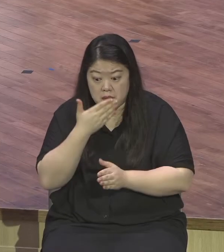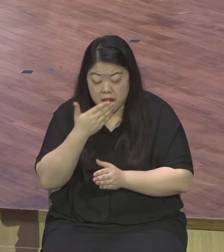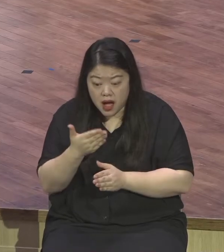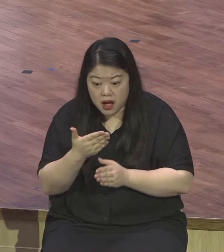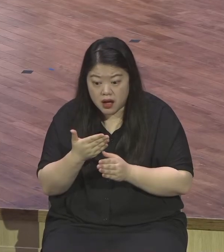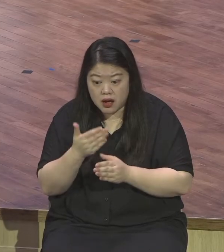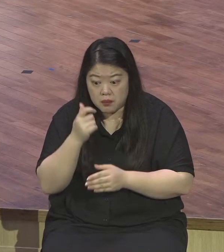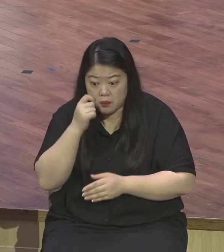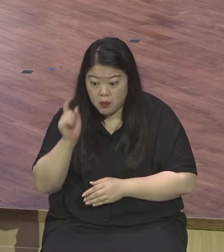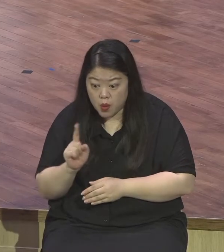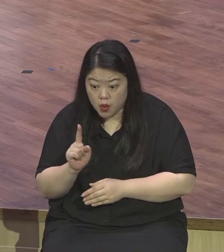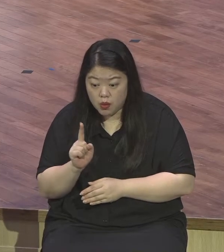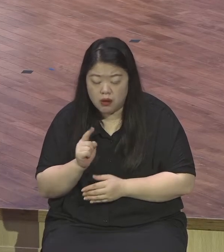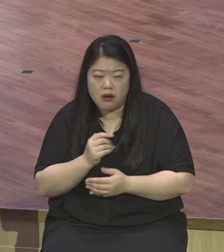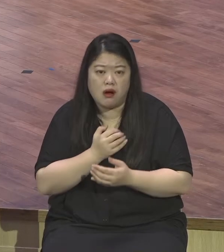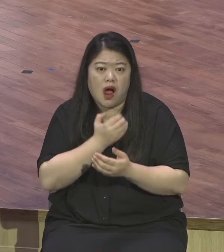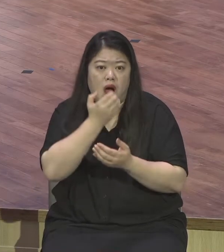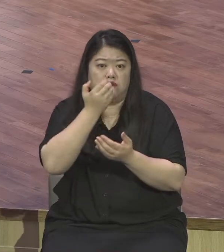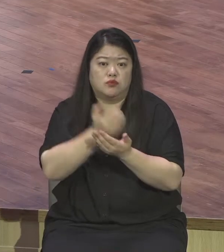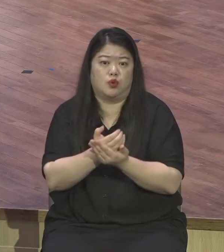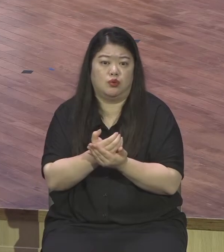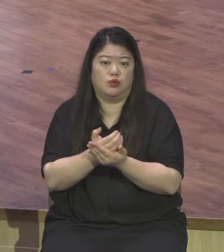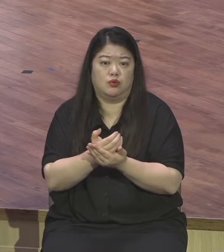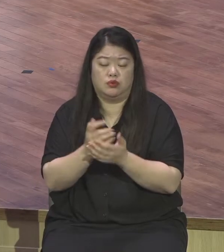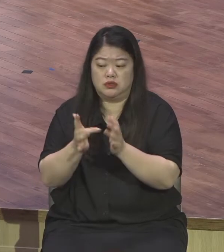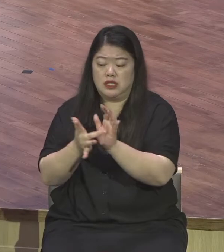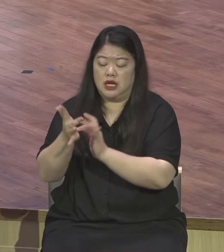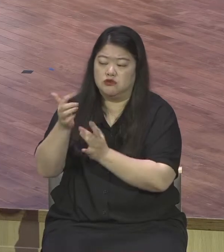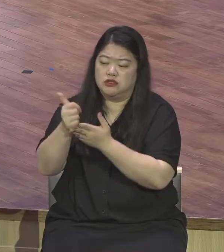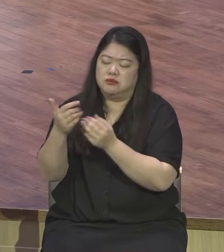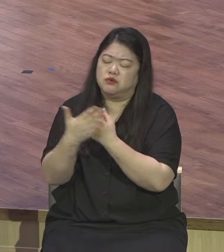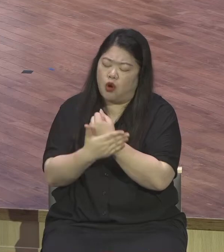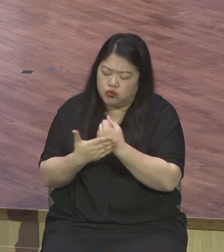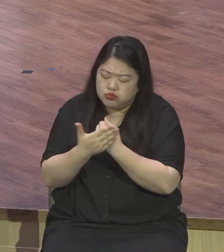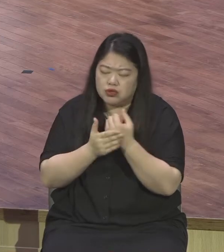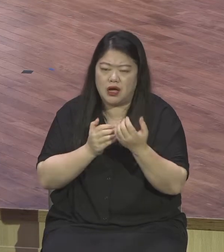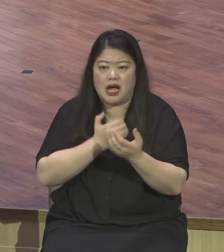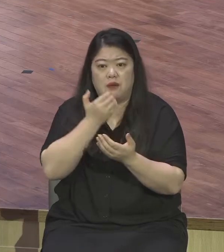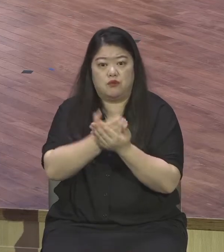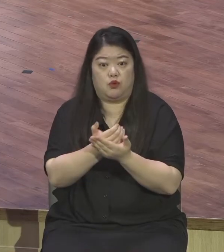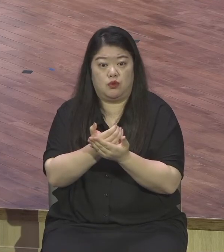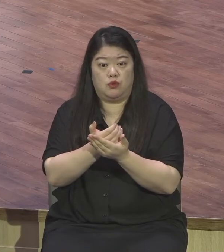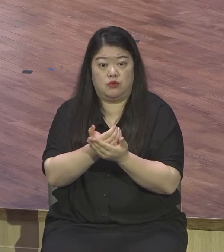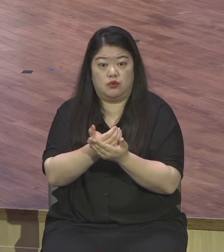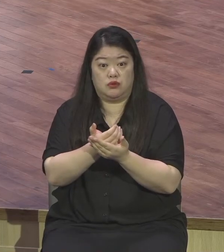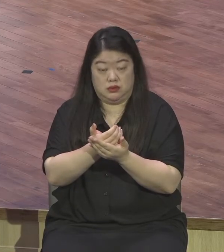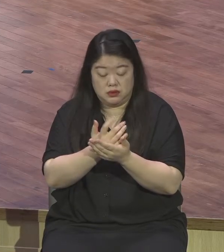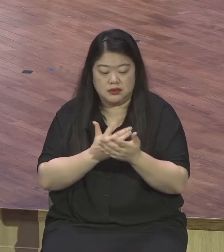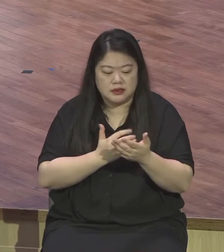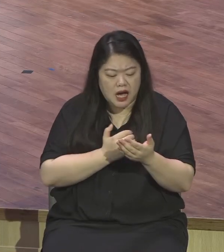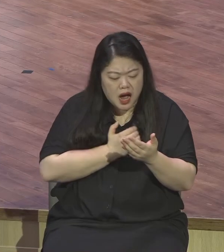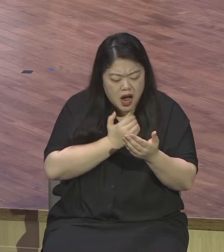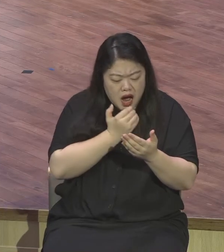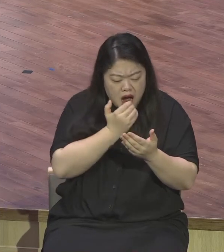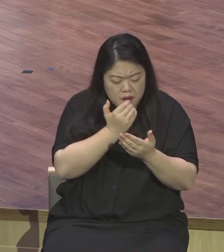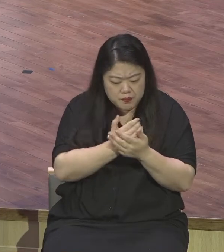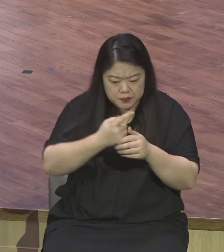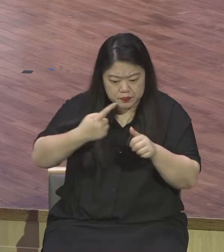여러분이 복음경제 빛의 경제 237경제의 축복 속에 들어가라는 얘기에요 무너지지 않는 절대 경제의 응답을